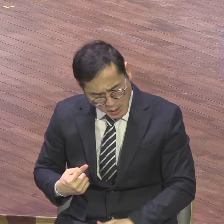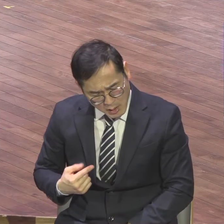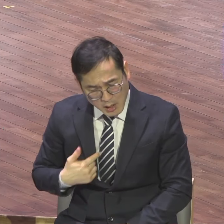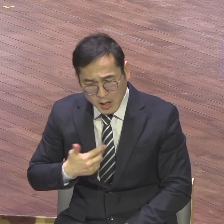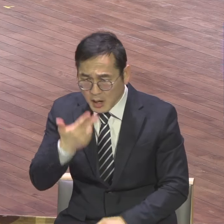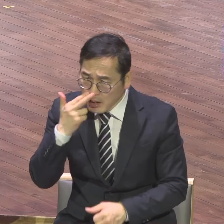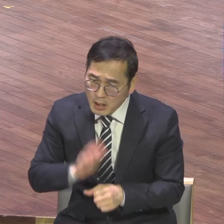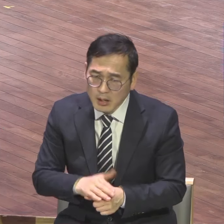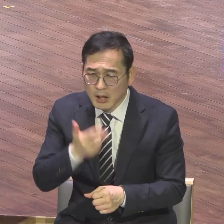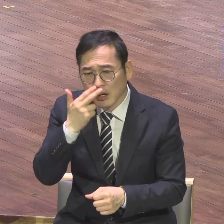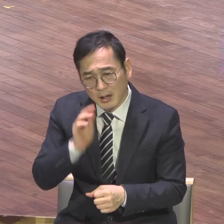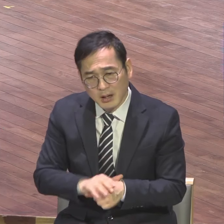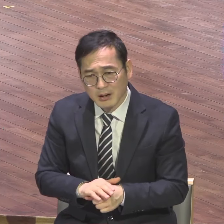있다니까요 남 힘 빼기 작전